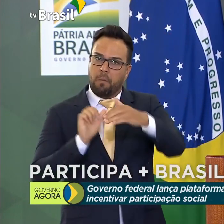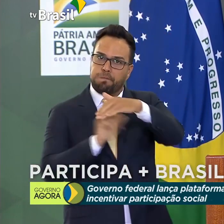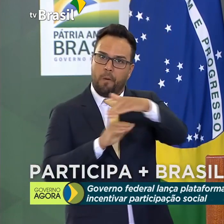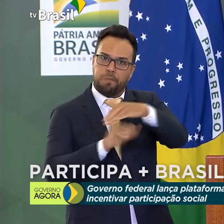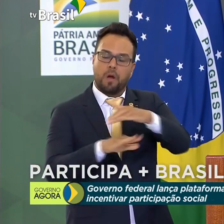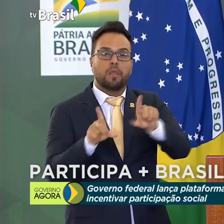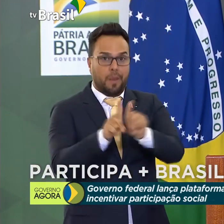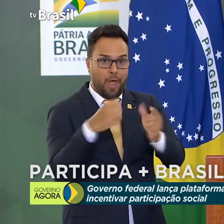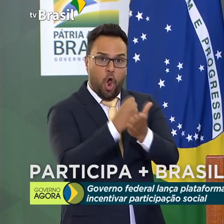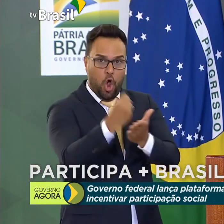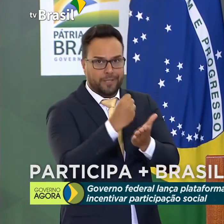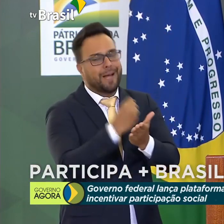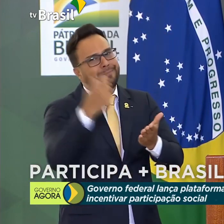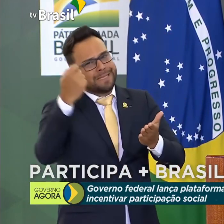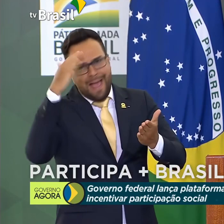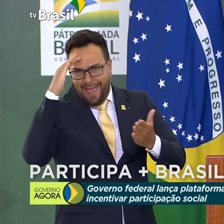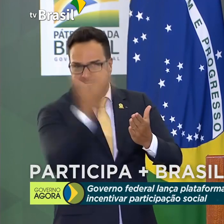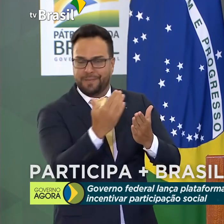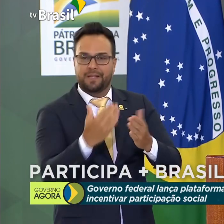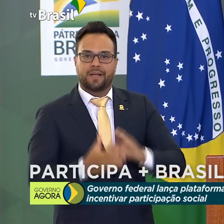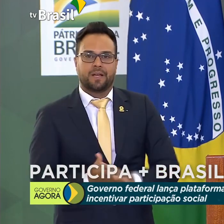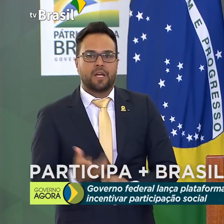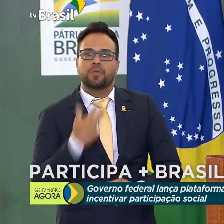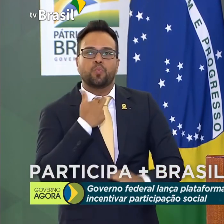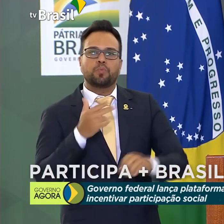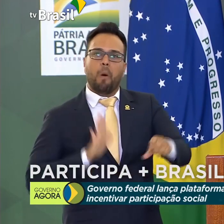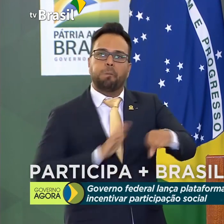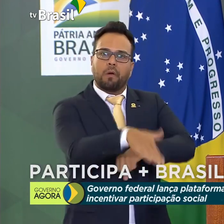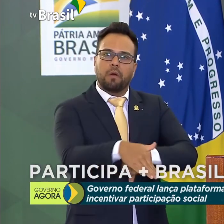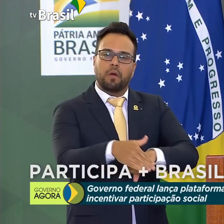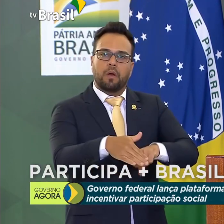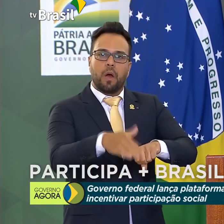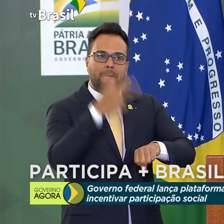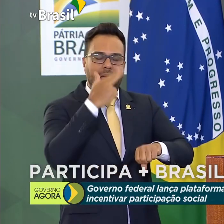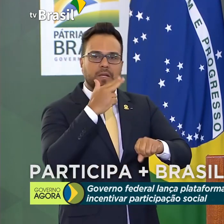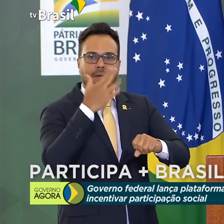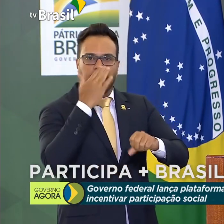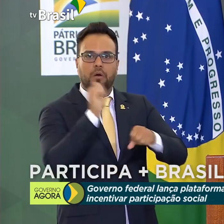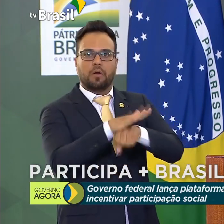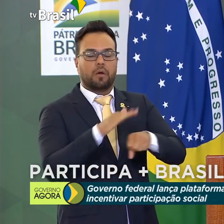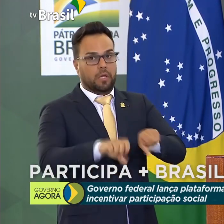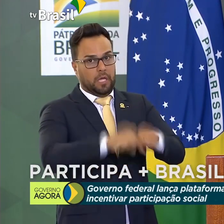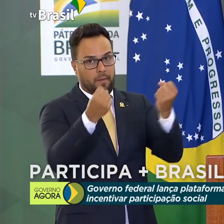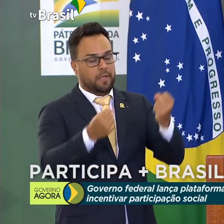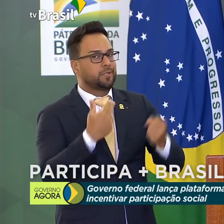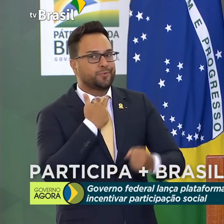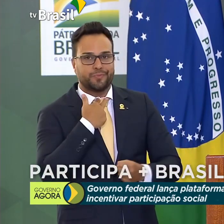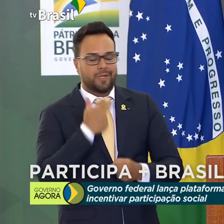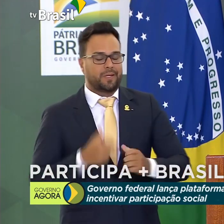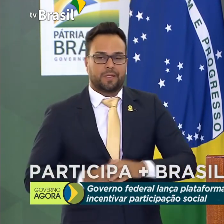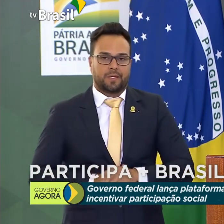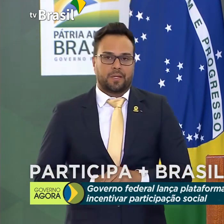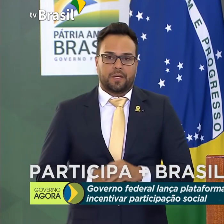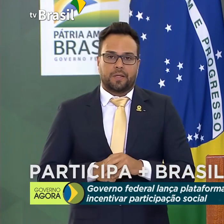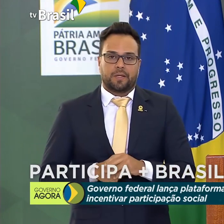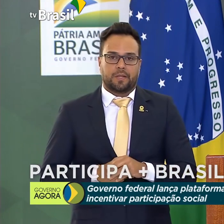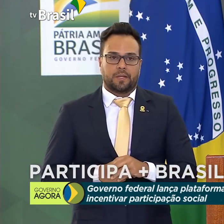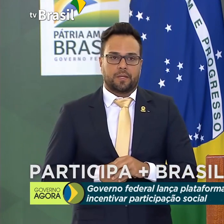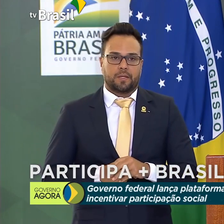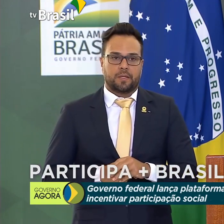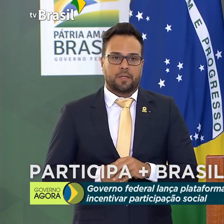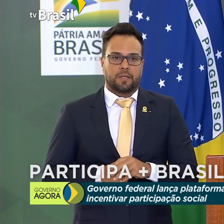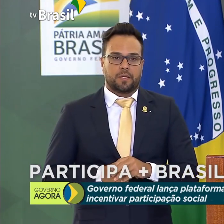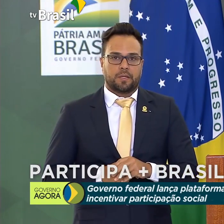respeitados. Nós não podemos quebrar nada disso. Caso contrário, não teremos como